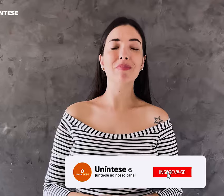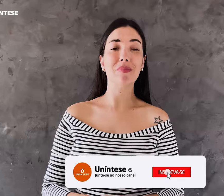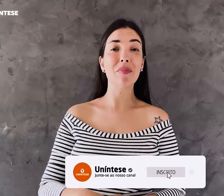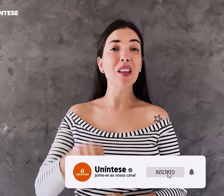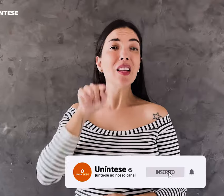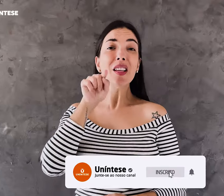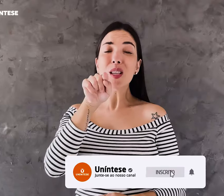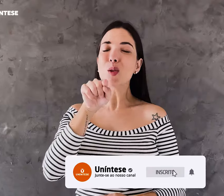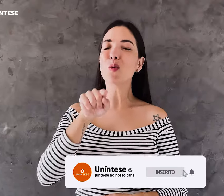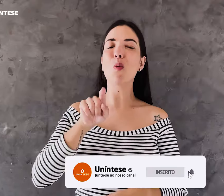segurança.